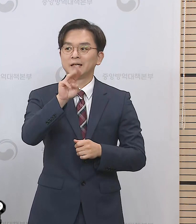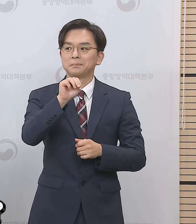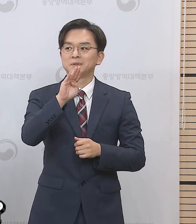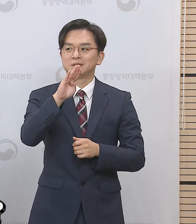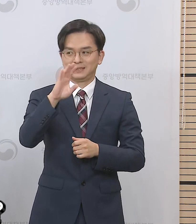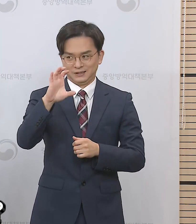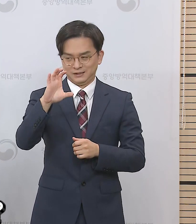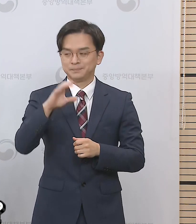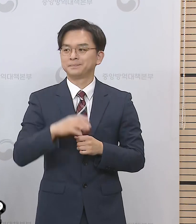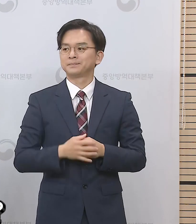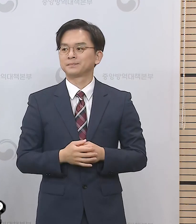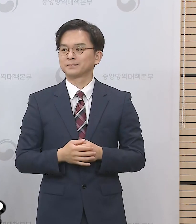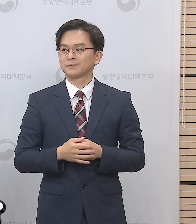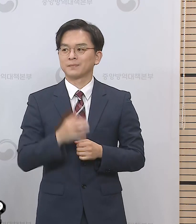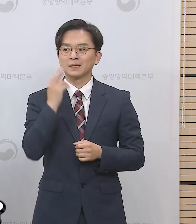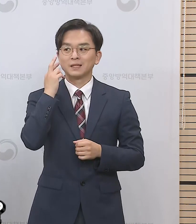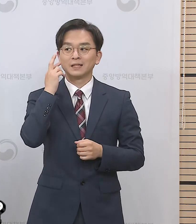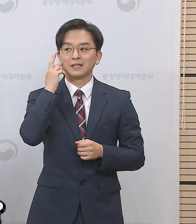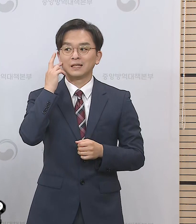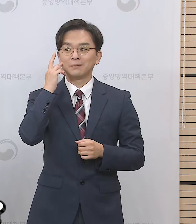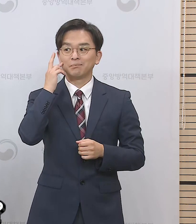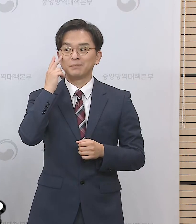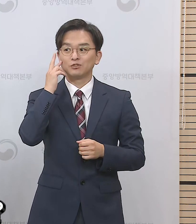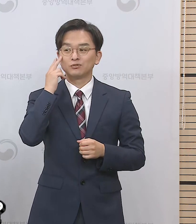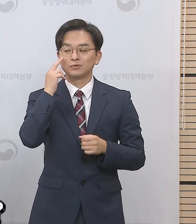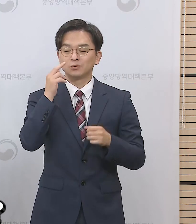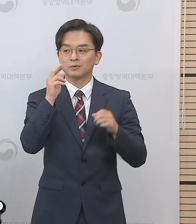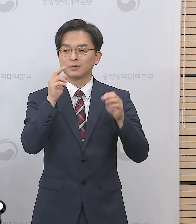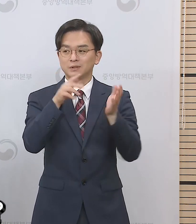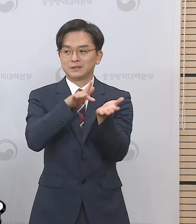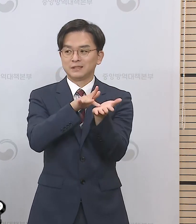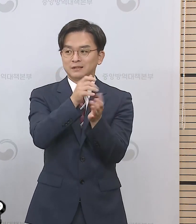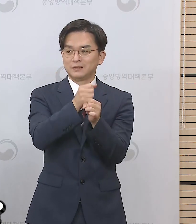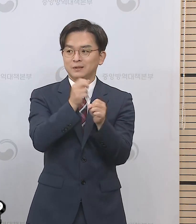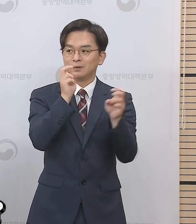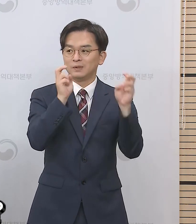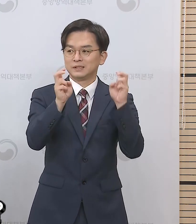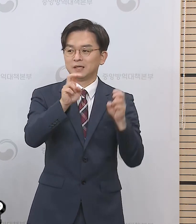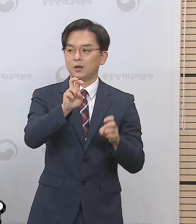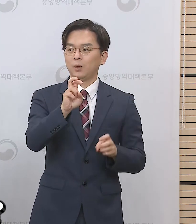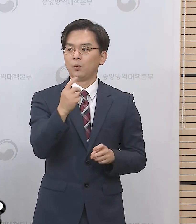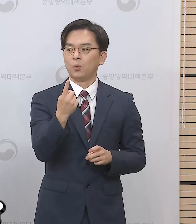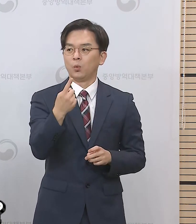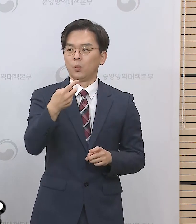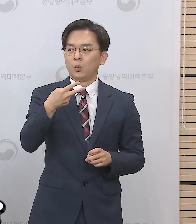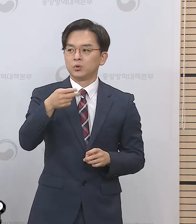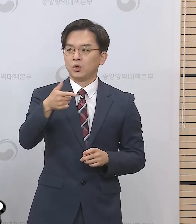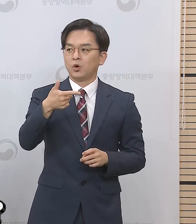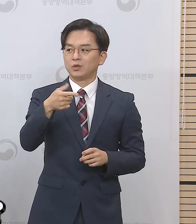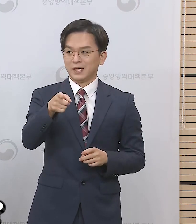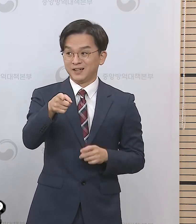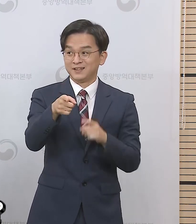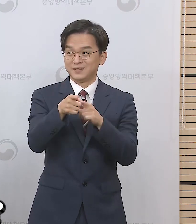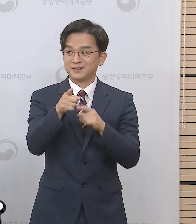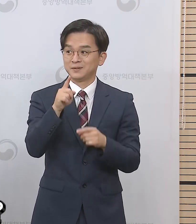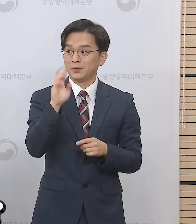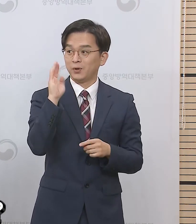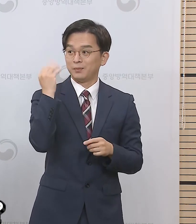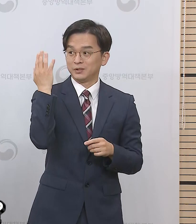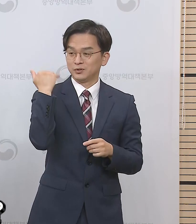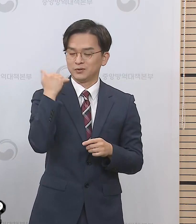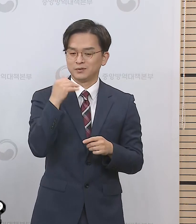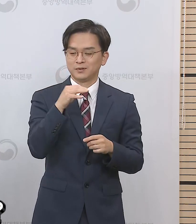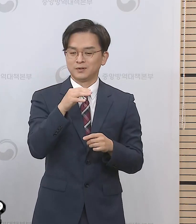미국 모더나사의 백신 초기 임상 실험에서 전원 중화 항체가 만들어졌다는 보도가 있었는데